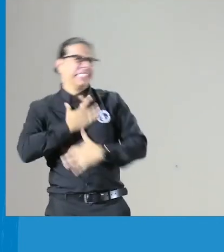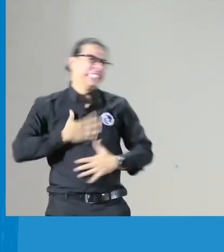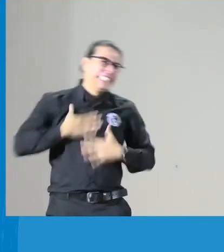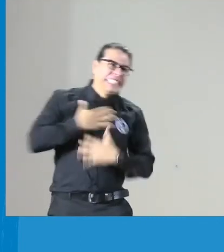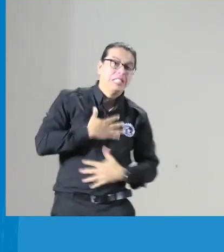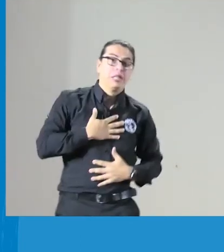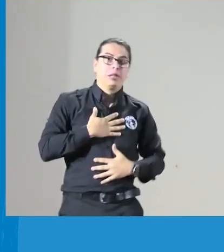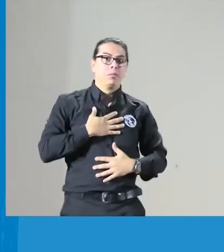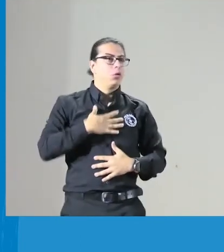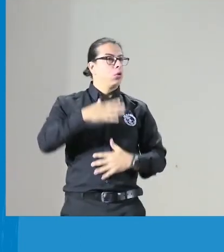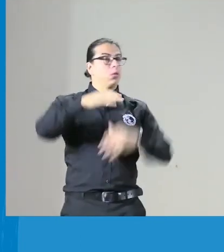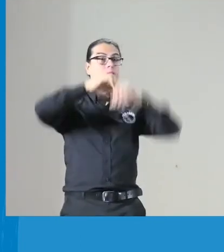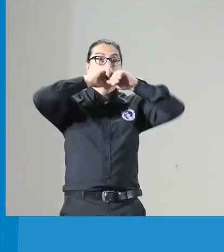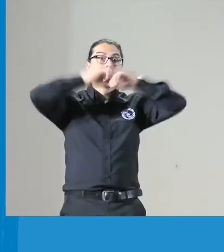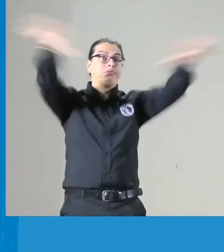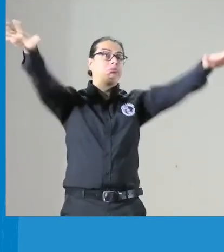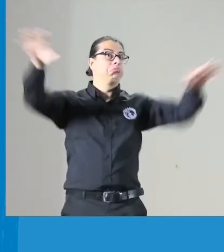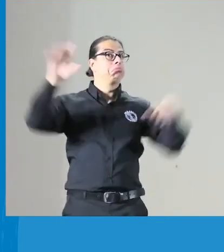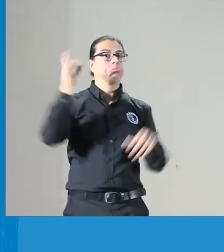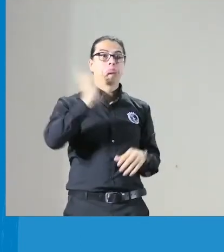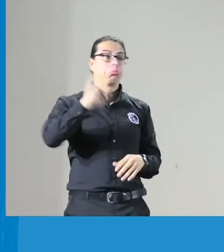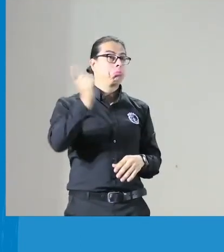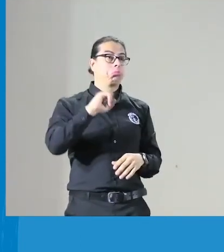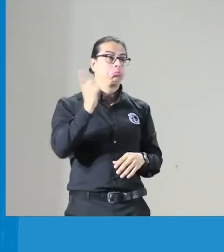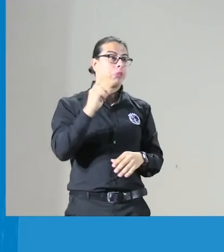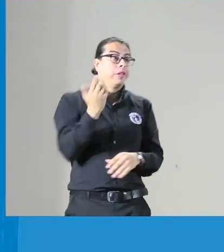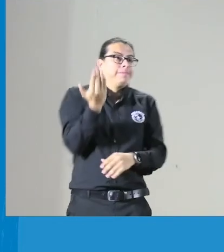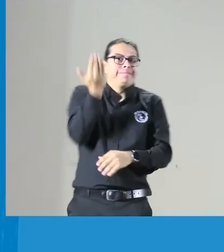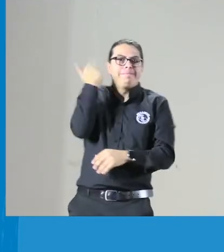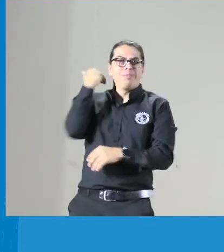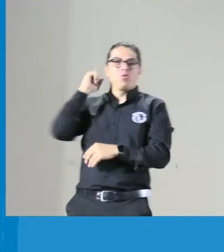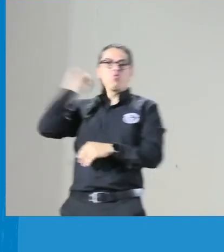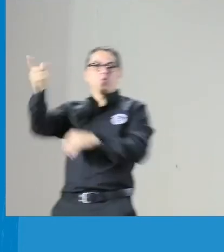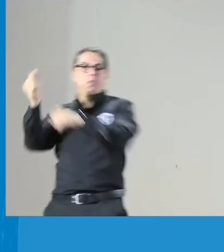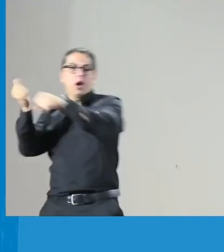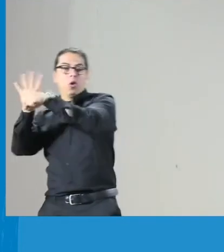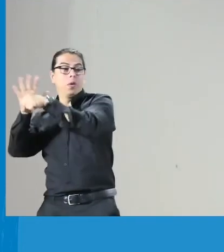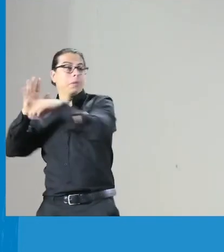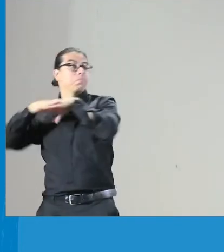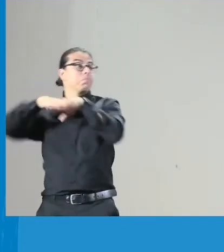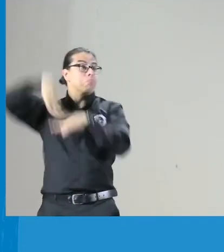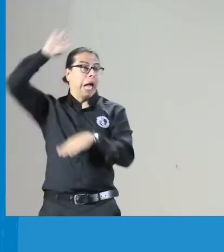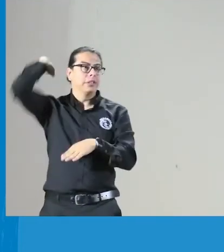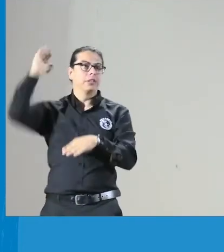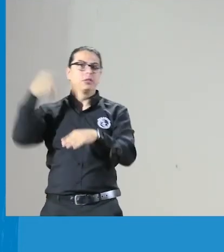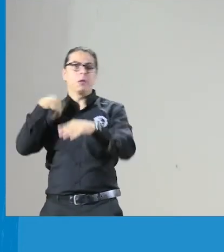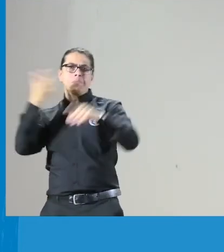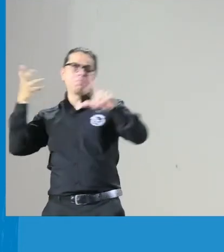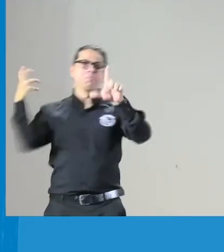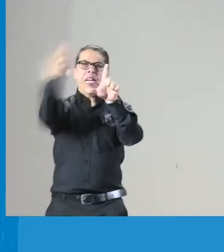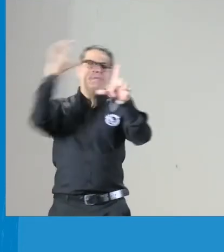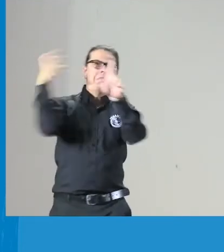o de pronto se habían hecho, pero no era algo público. Pero gracias al COVID